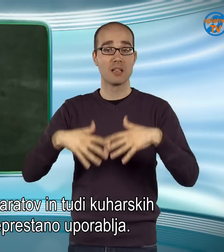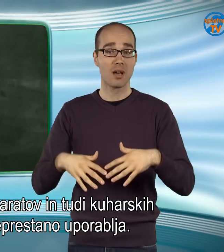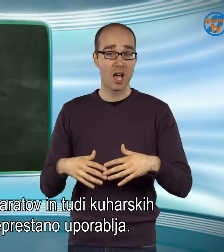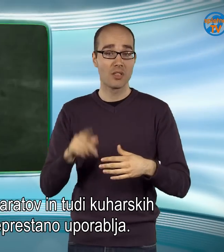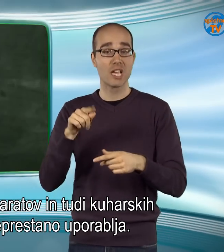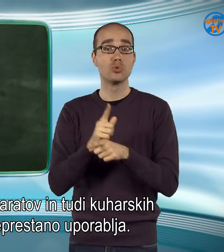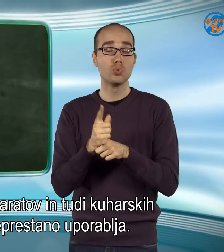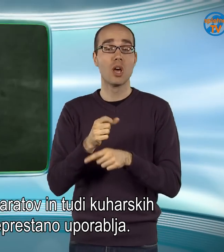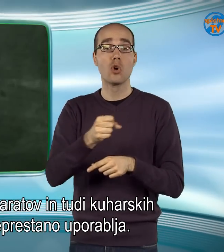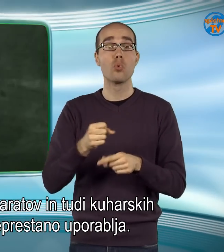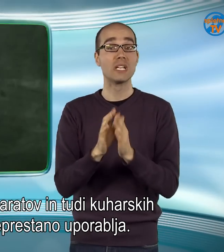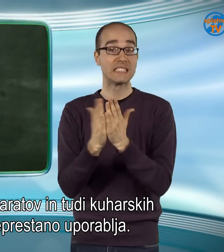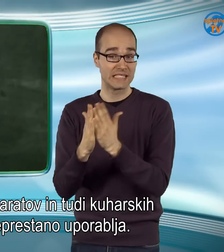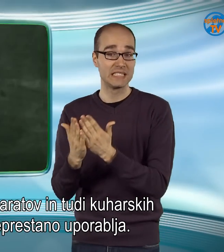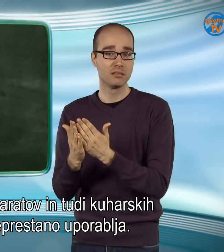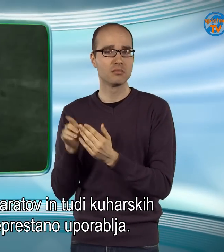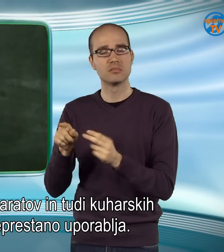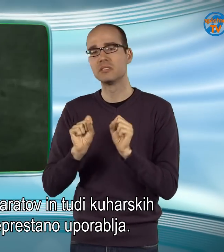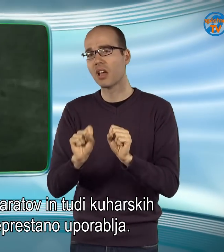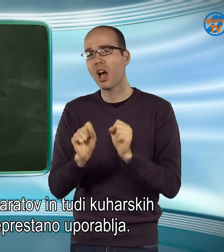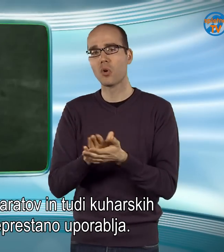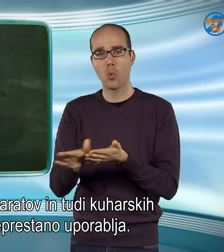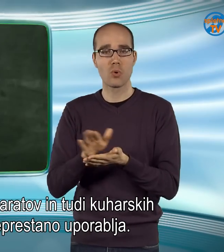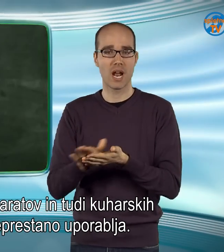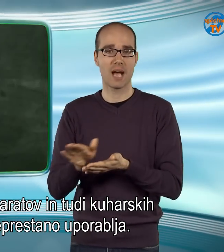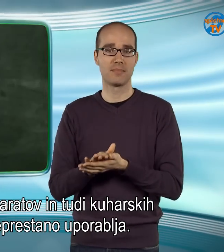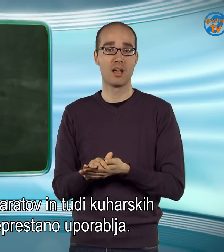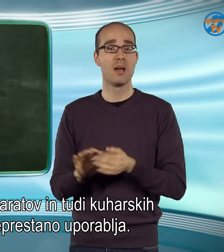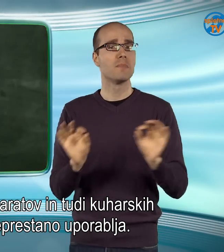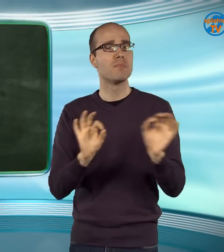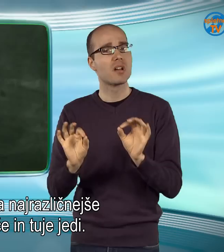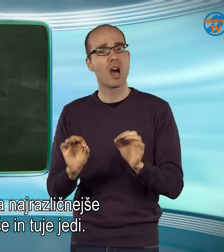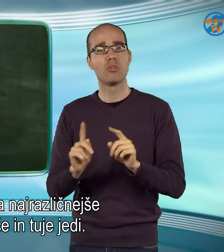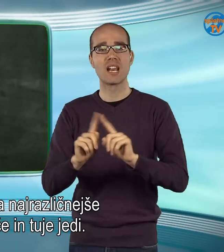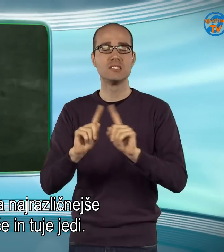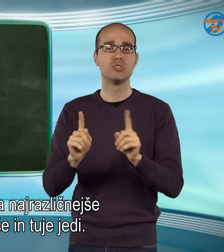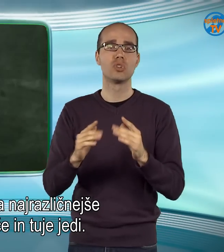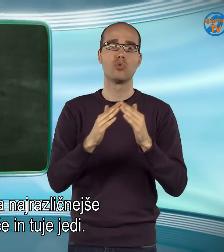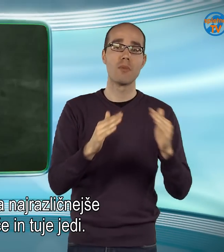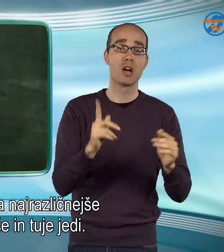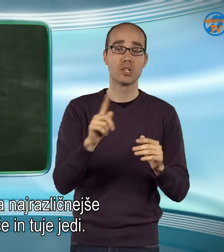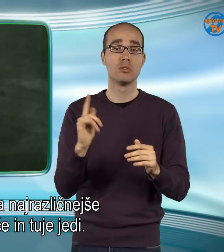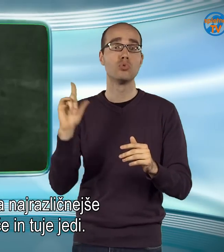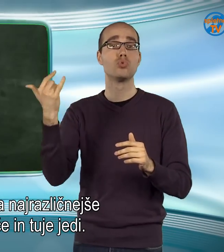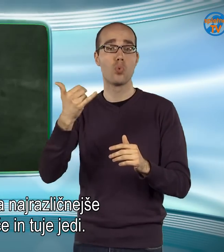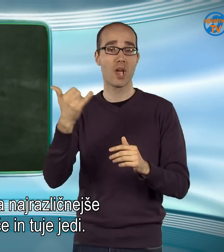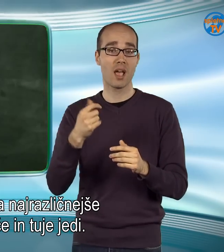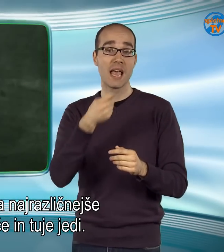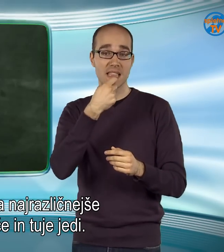in tudi kuharskih knjig, ki jih ne prestano uporablja. Pripravlja najrazličnejše domače in